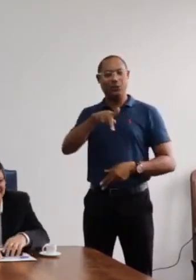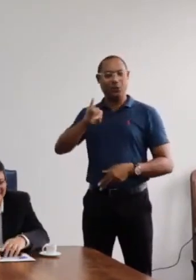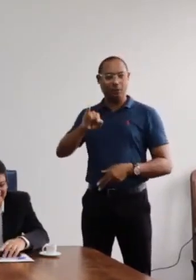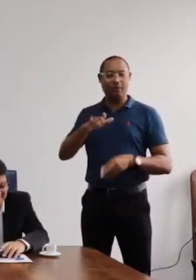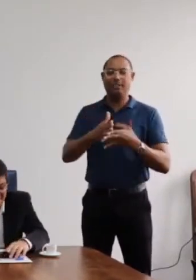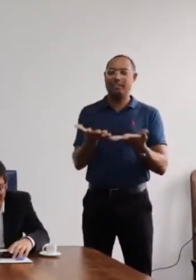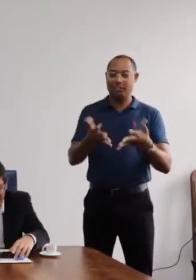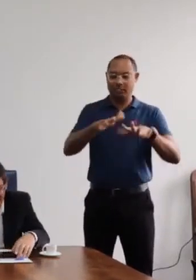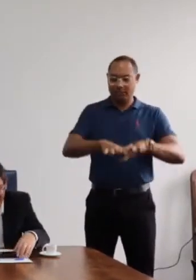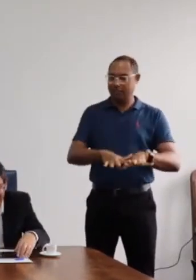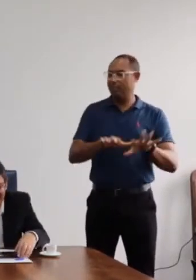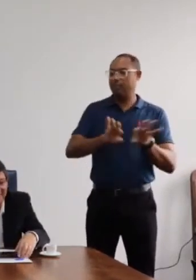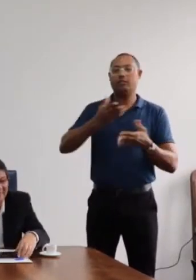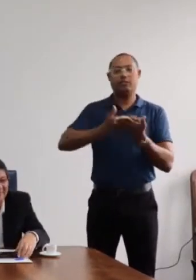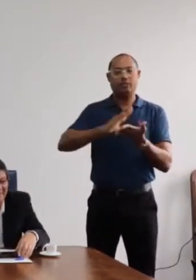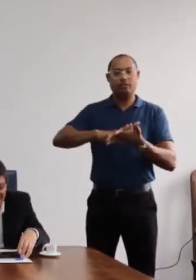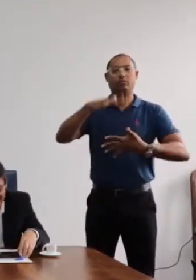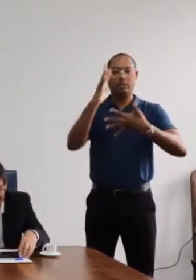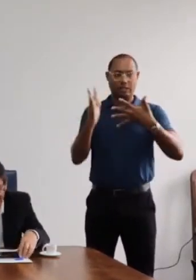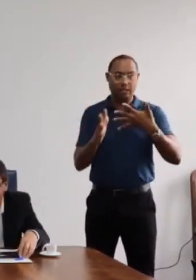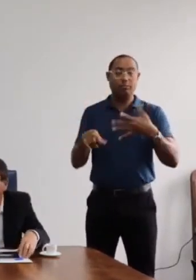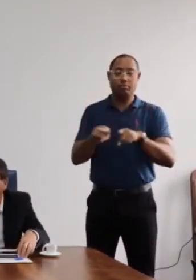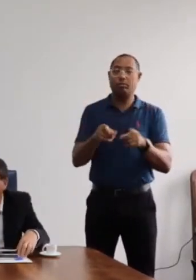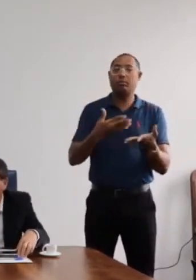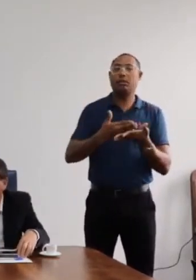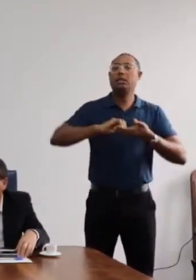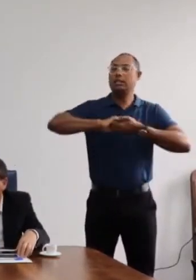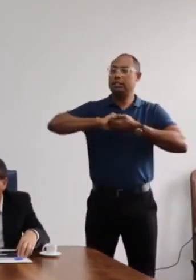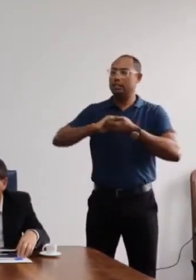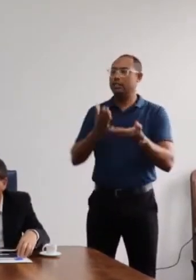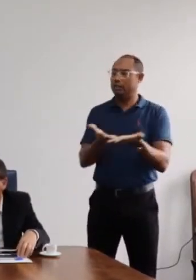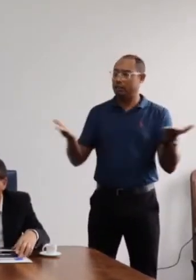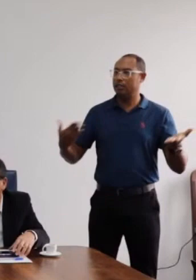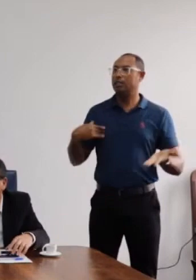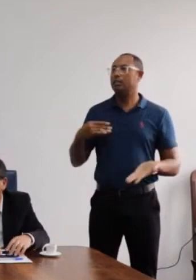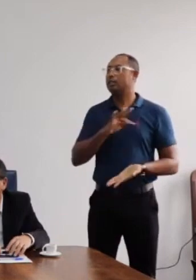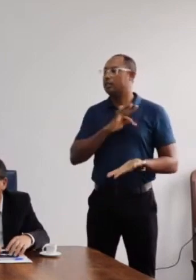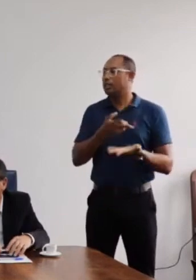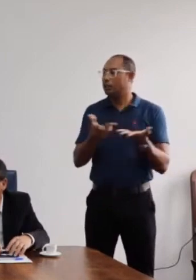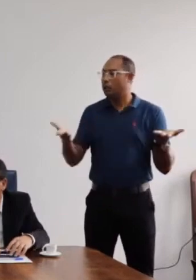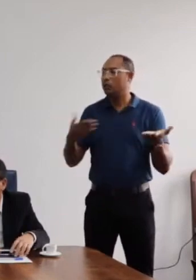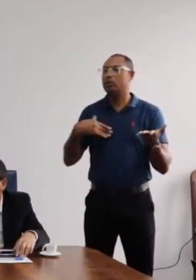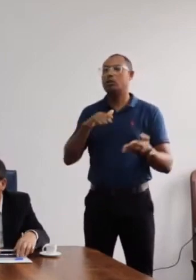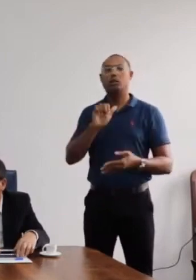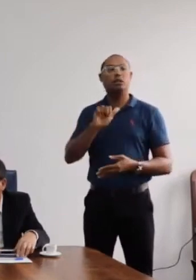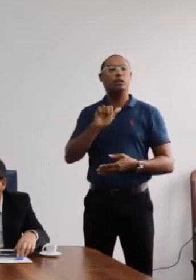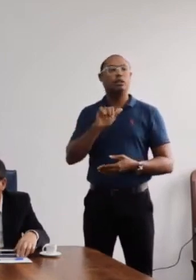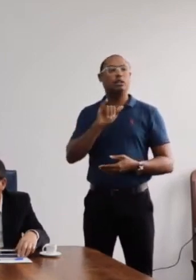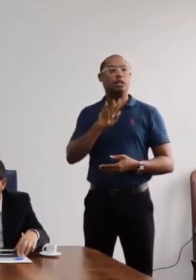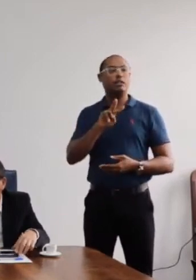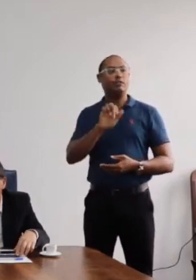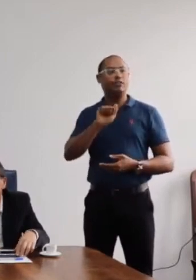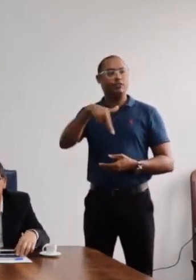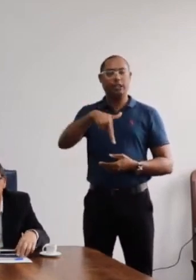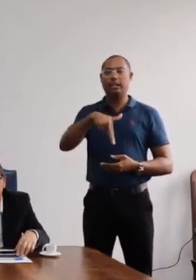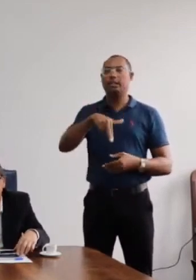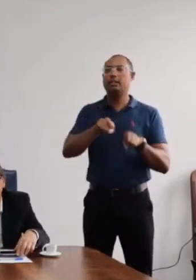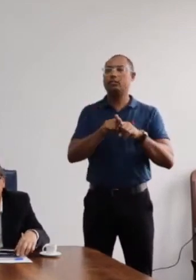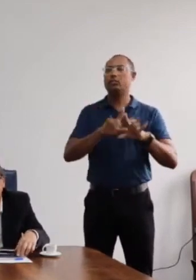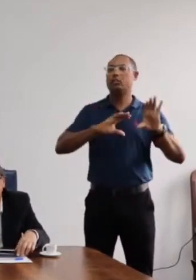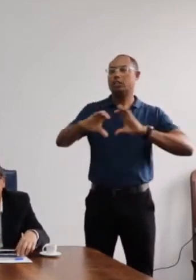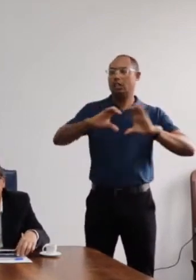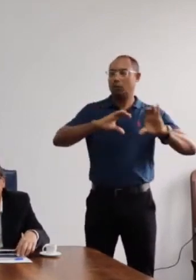farão aqui, estão fazendo a tradução em libras, saudar também o servidor Ivan Americano, da Assessoria de Comunicação,